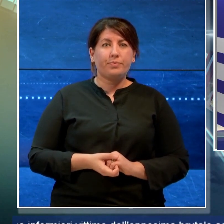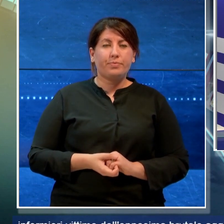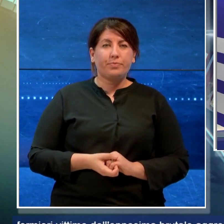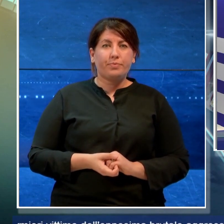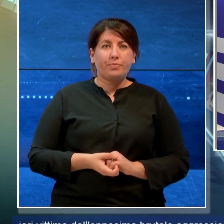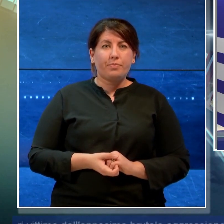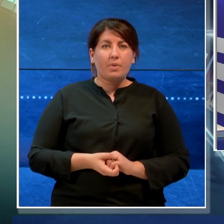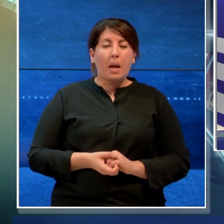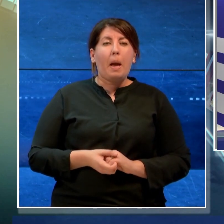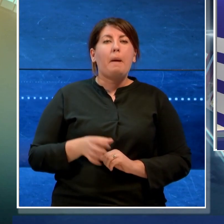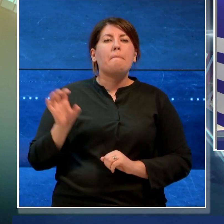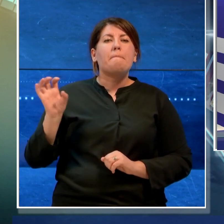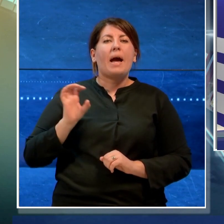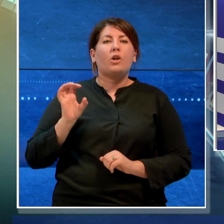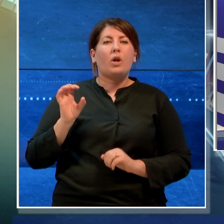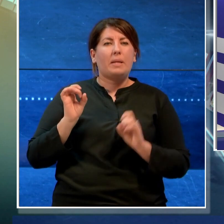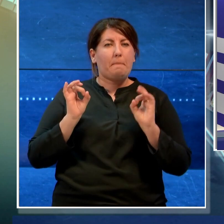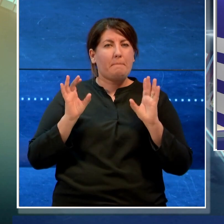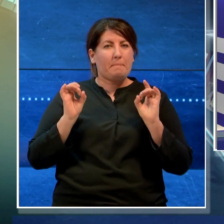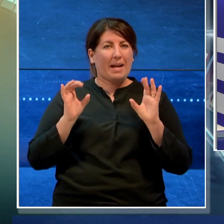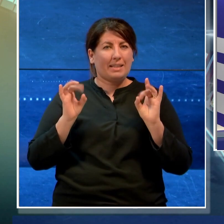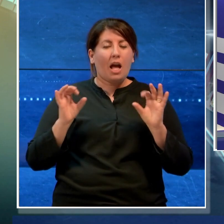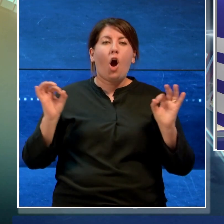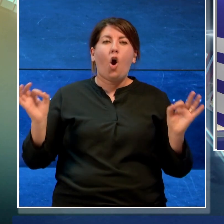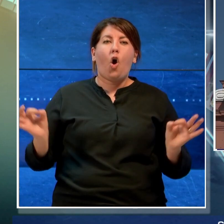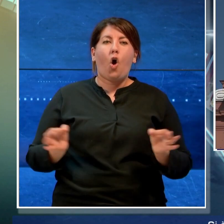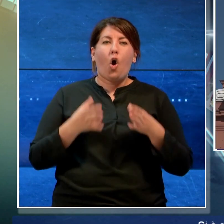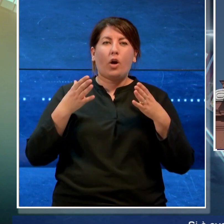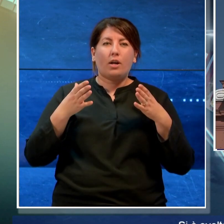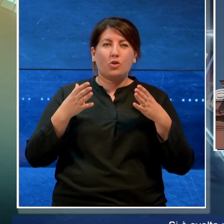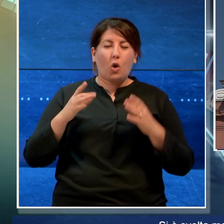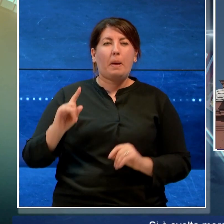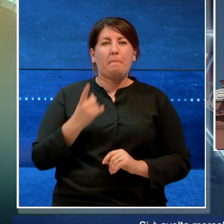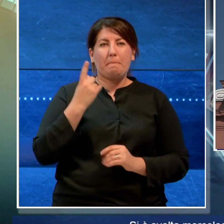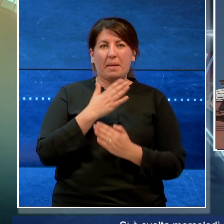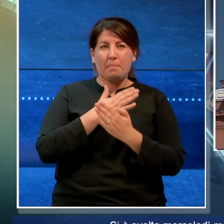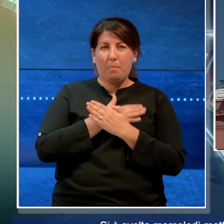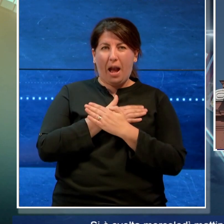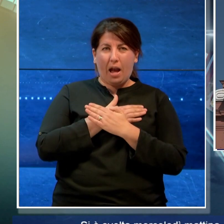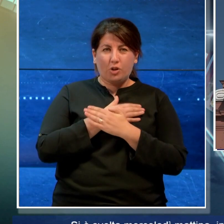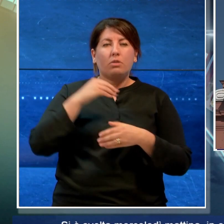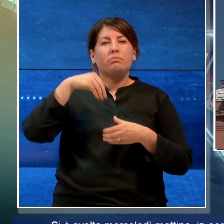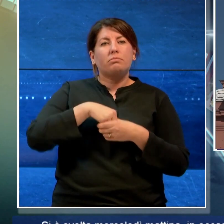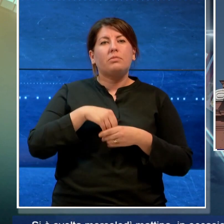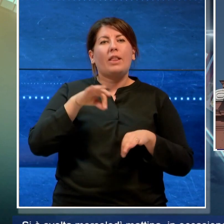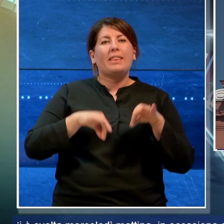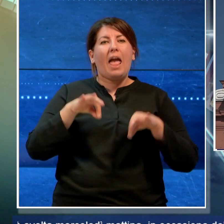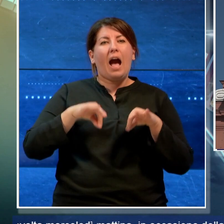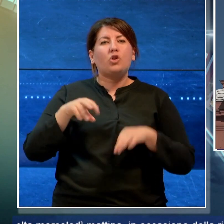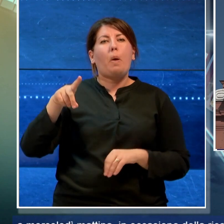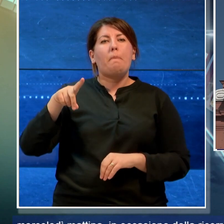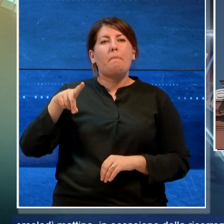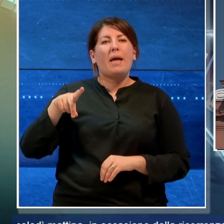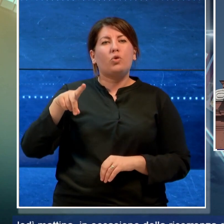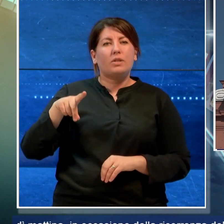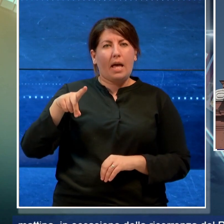è svolta mercoledì mattina in occasione della ricorrenza del primo maggio al teatro Petruzzelli di Bari